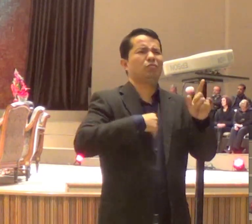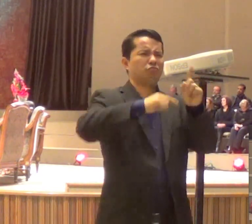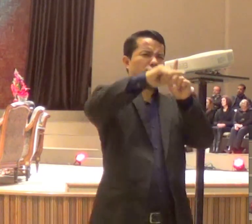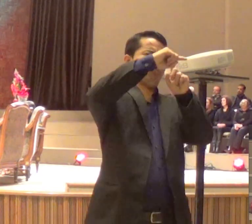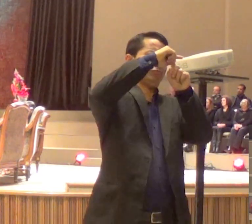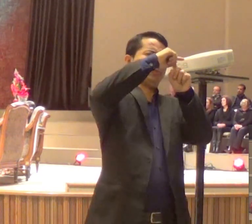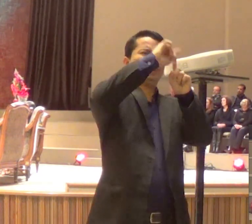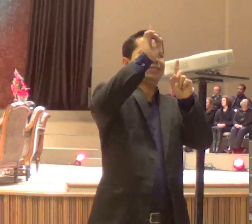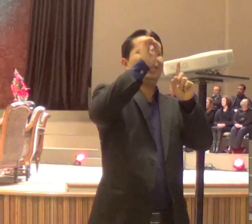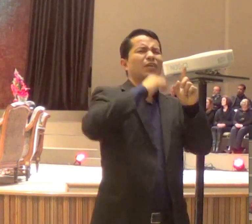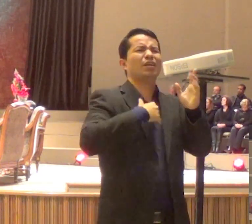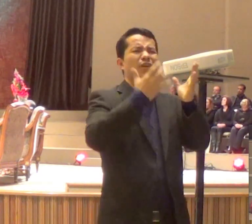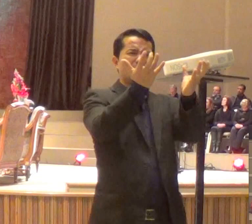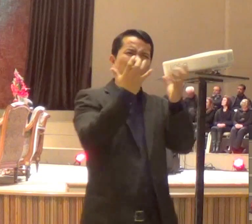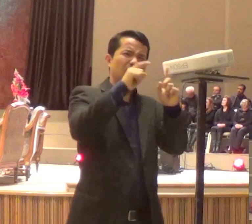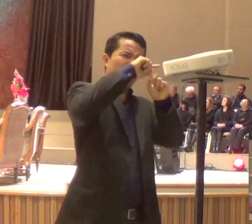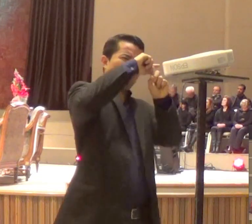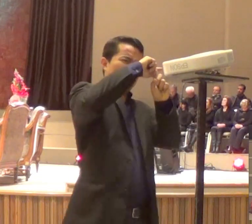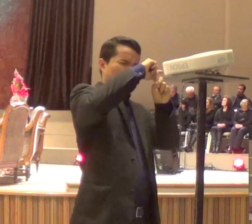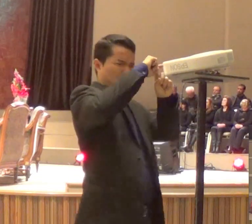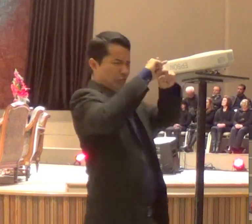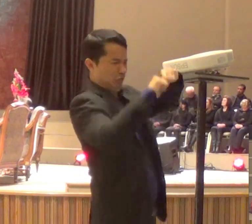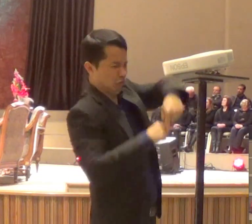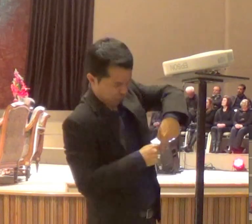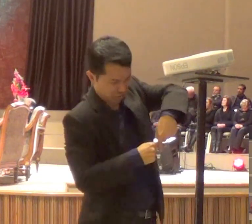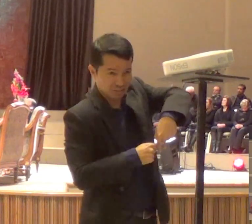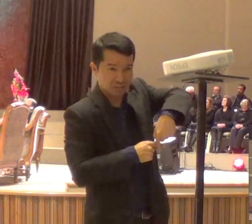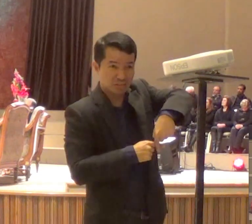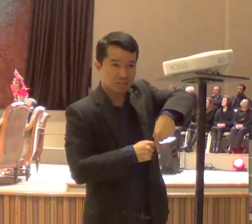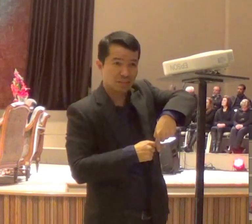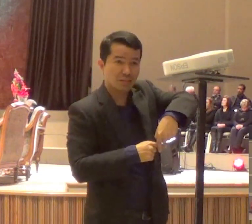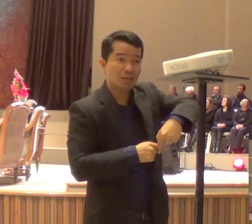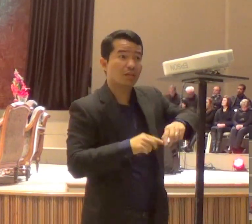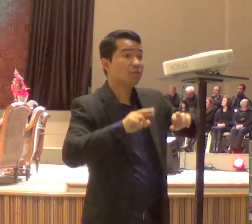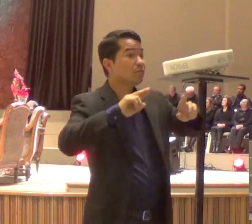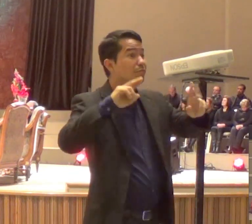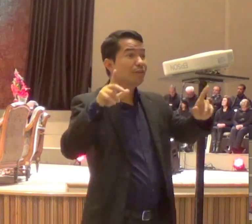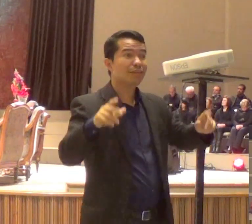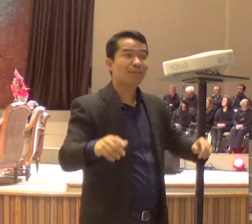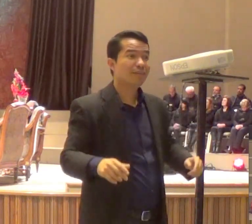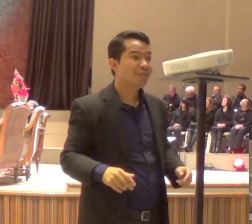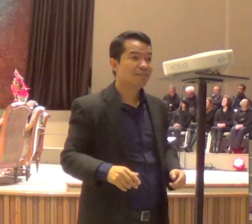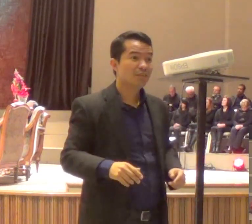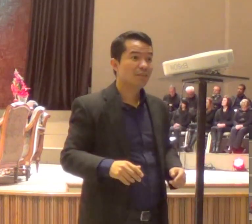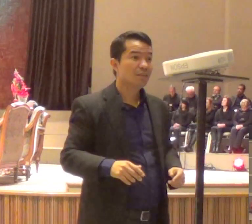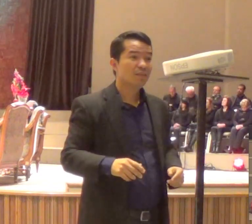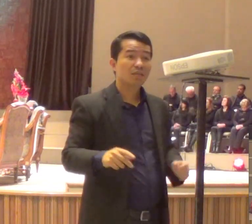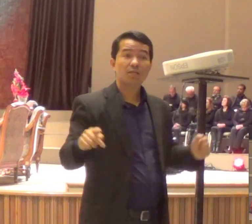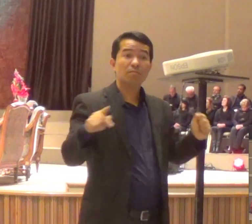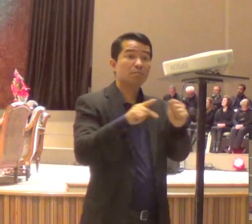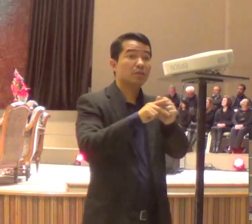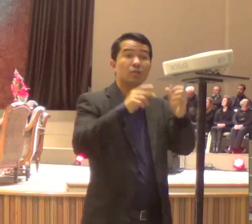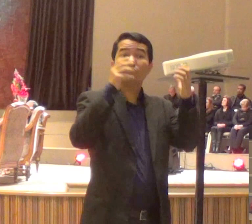direito, de ser crucificado, como Jesus foi, porque eu neguei, três vezes,